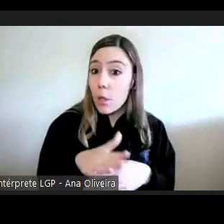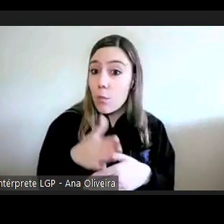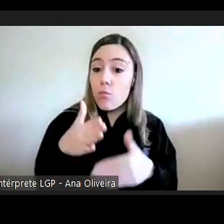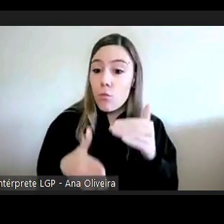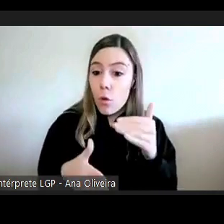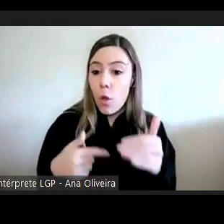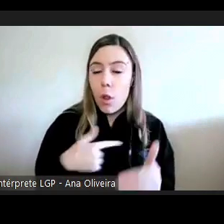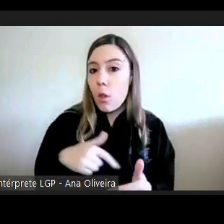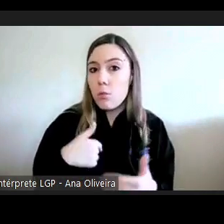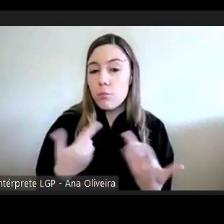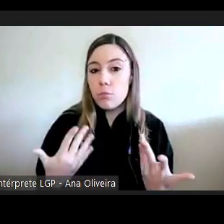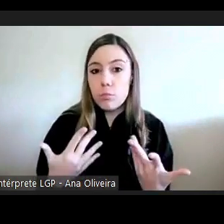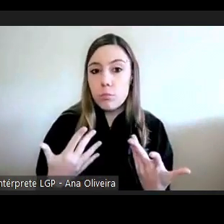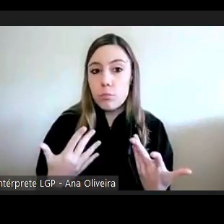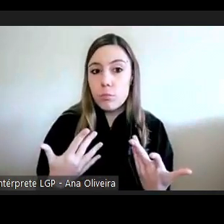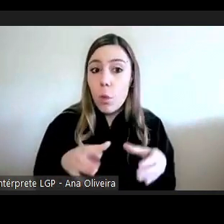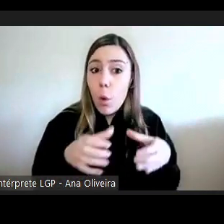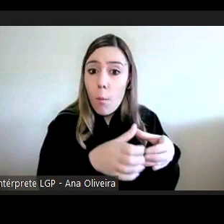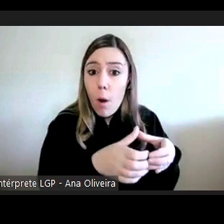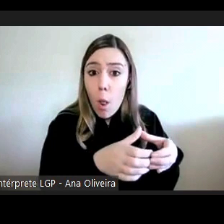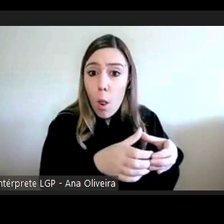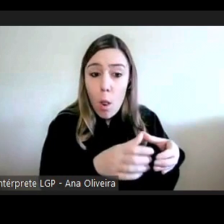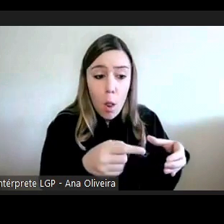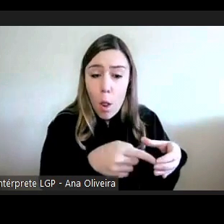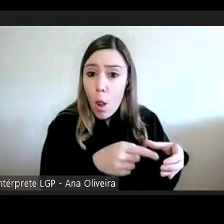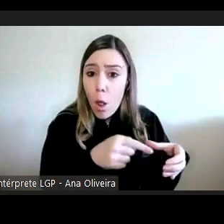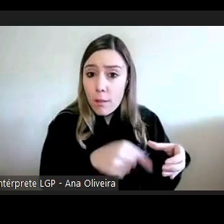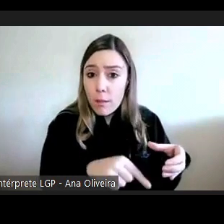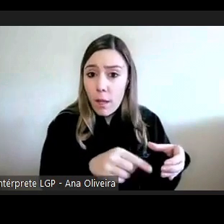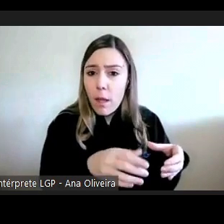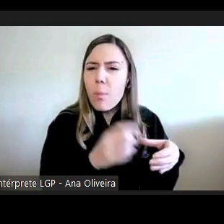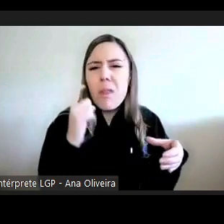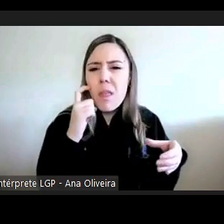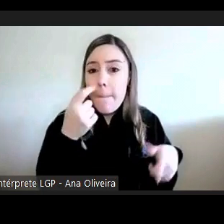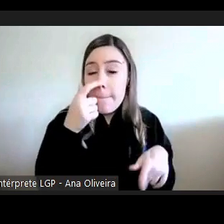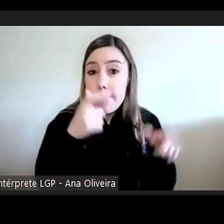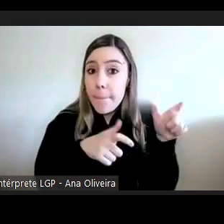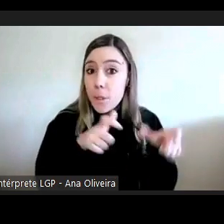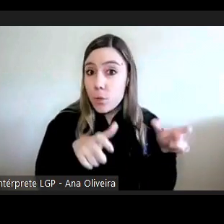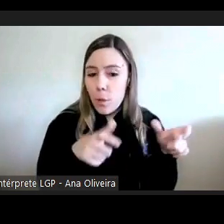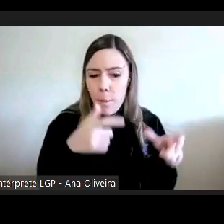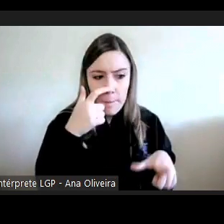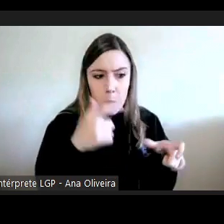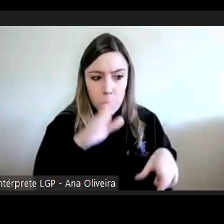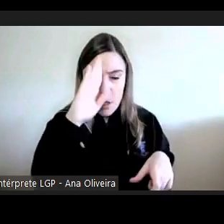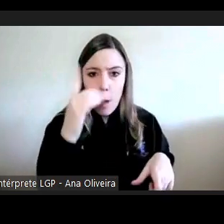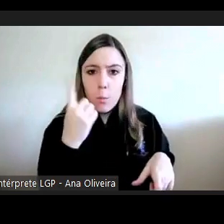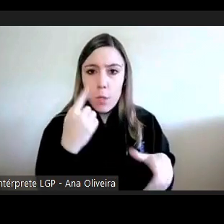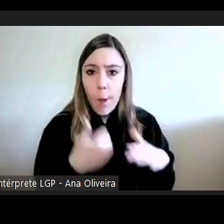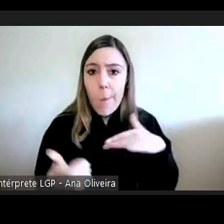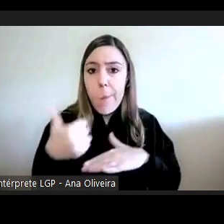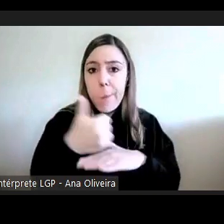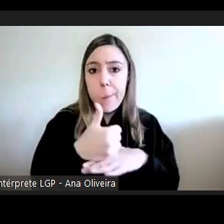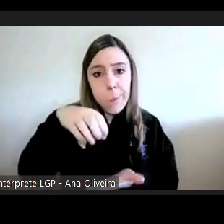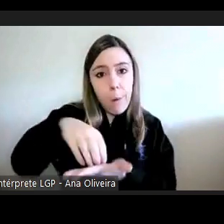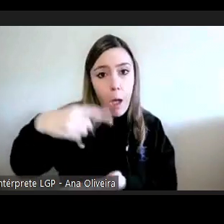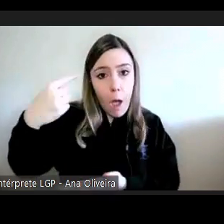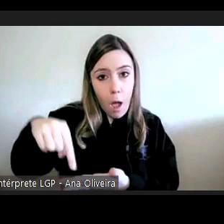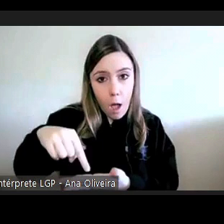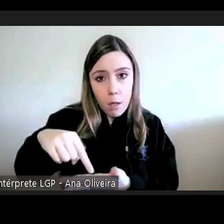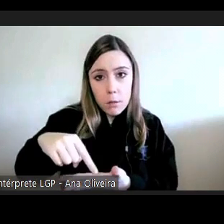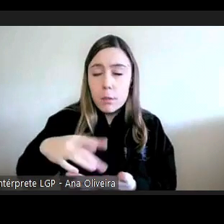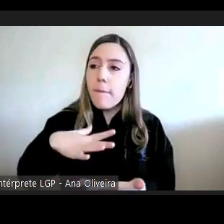nós temos uma amostra que são as pessoas que sabem que existe a provedoria entendem dirigir-se à